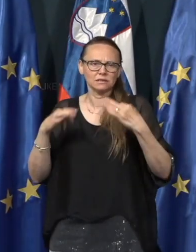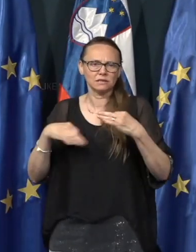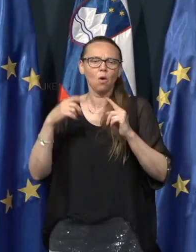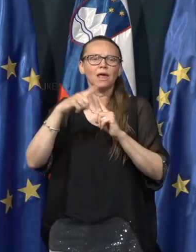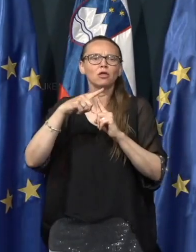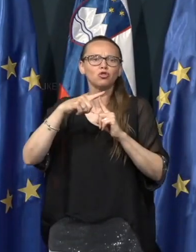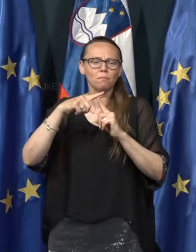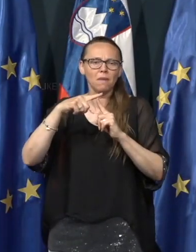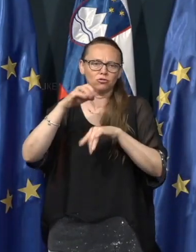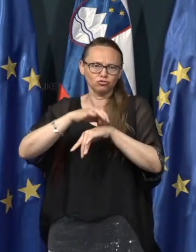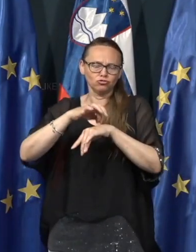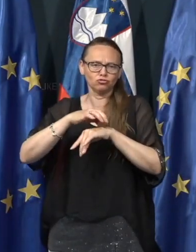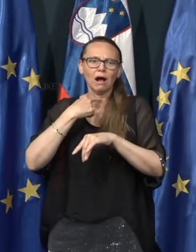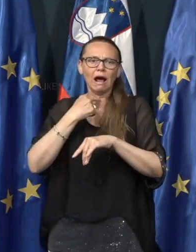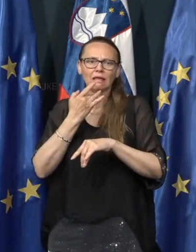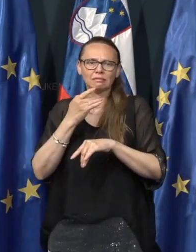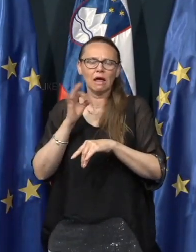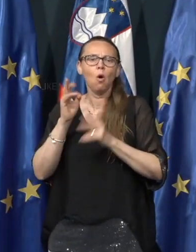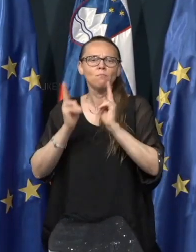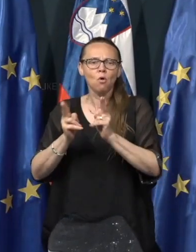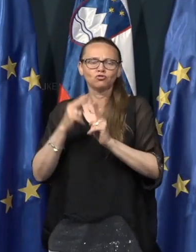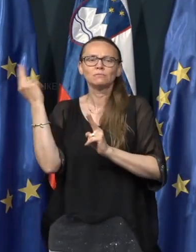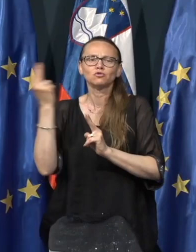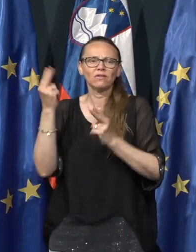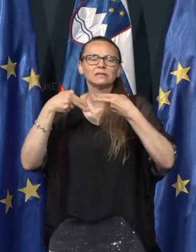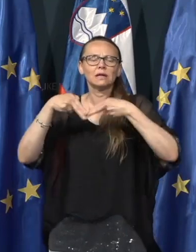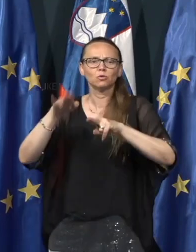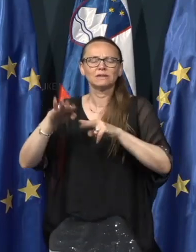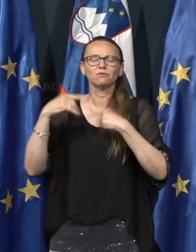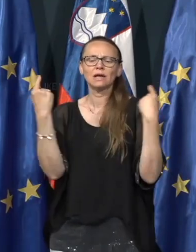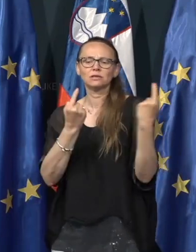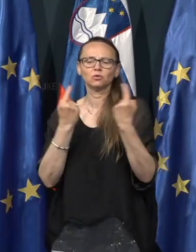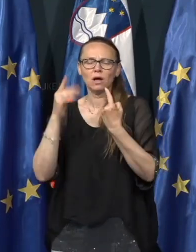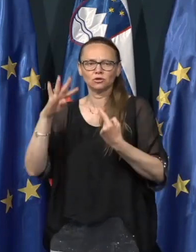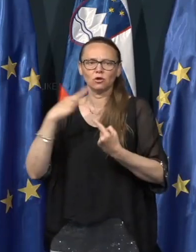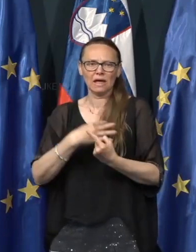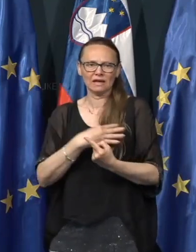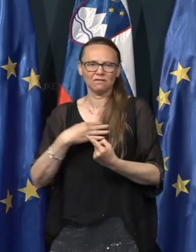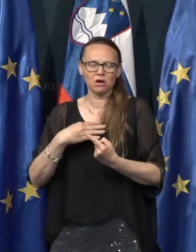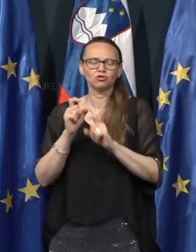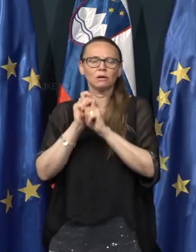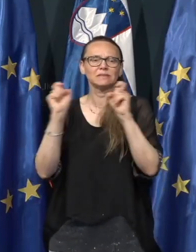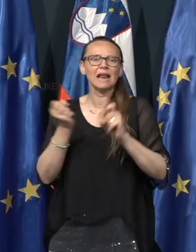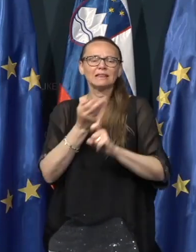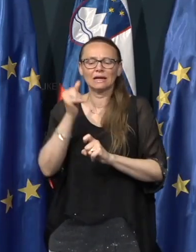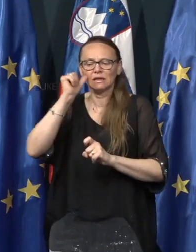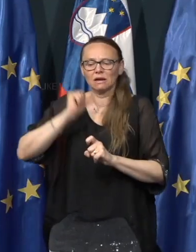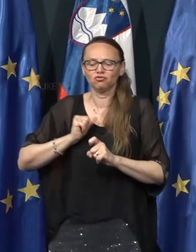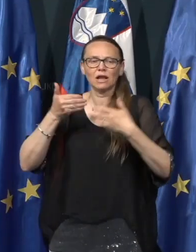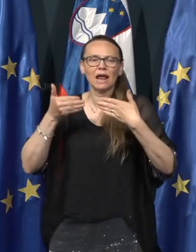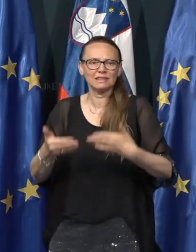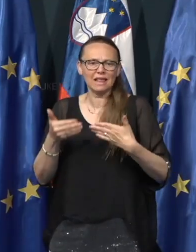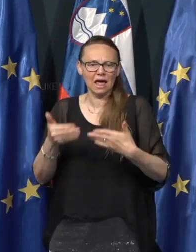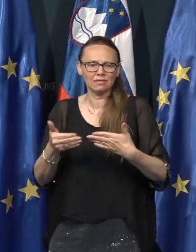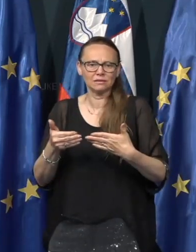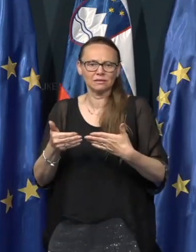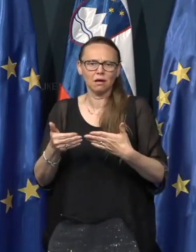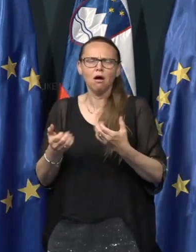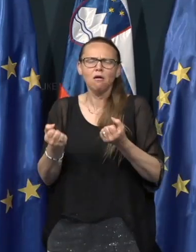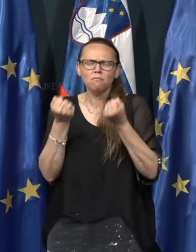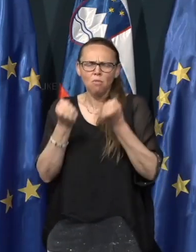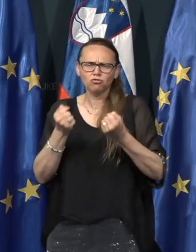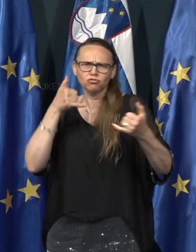o možnem slovenskem odzivu na razmerje na Hrvaškem, zradi katere včeraj in danes pregorevajo